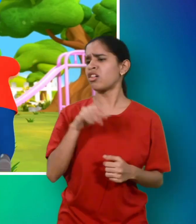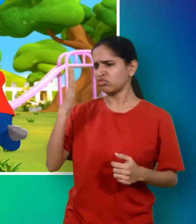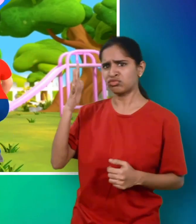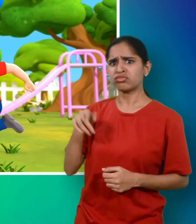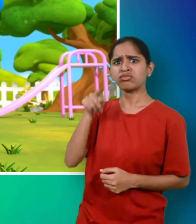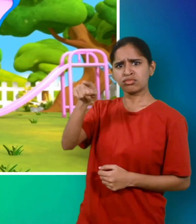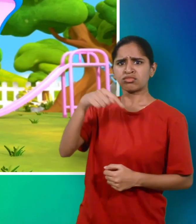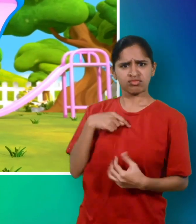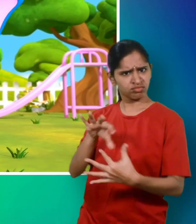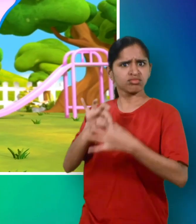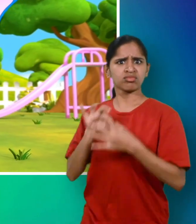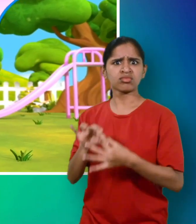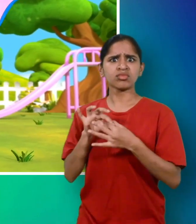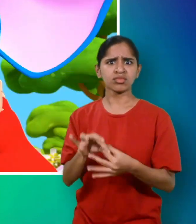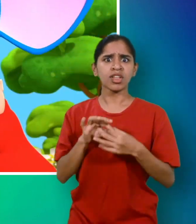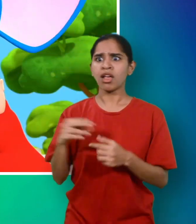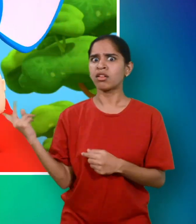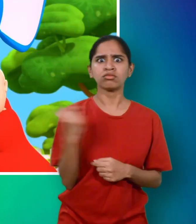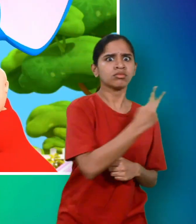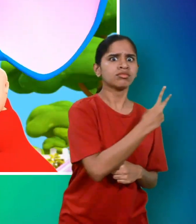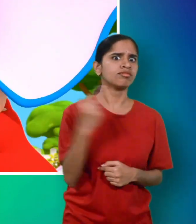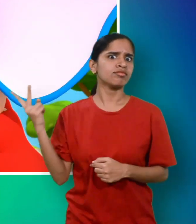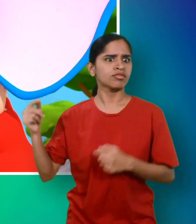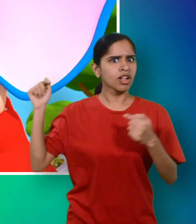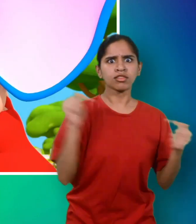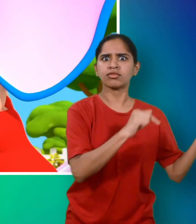अपना है रोब दिखाते